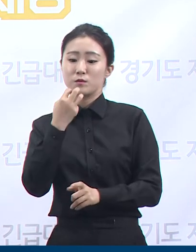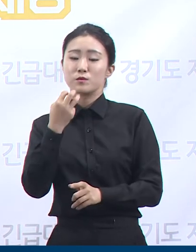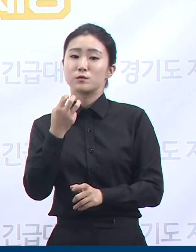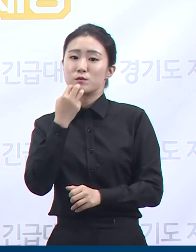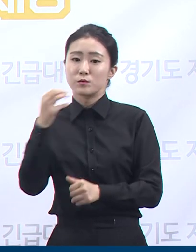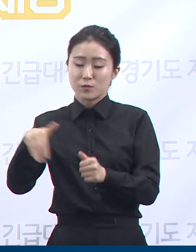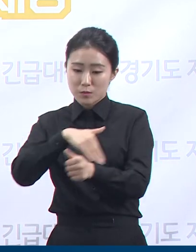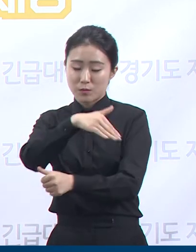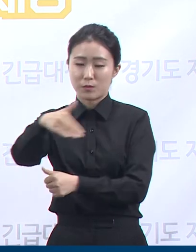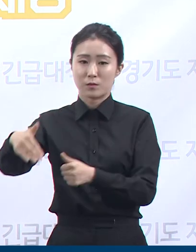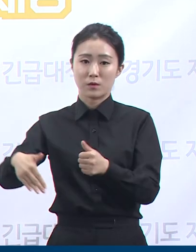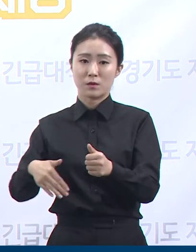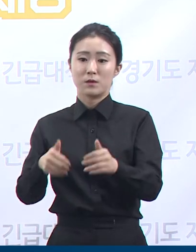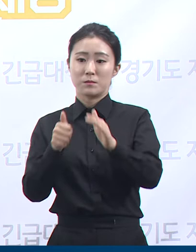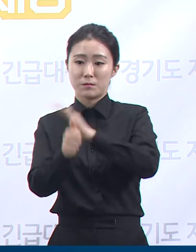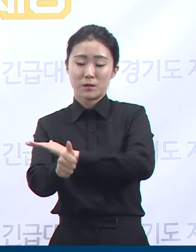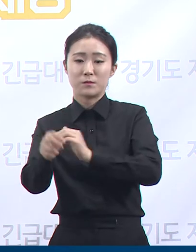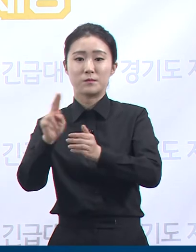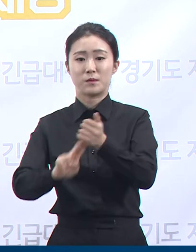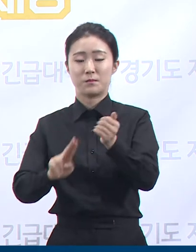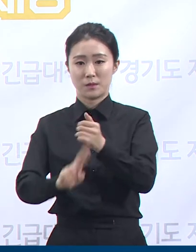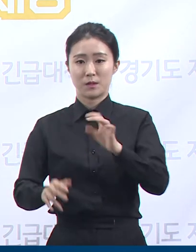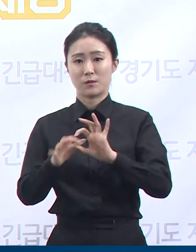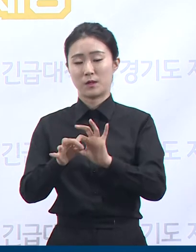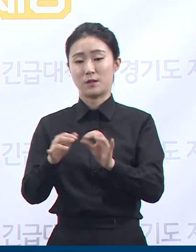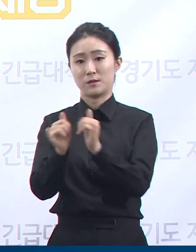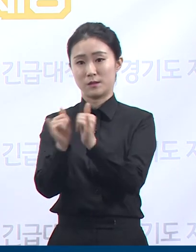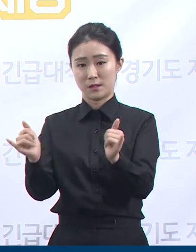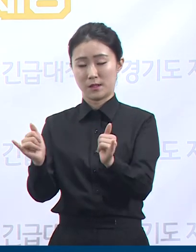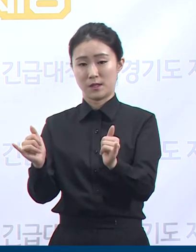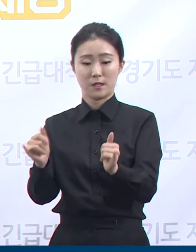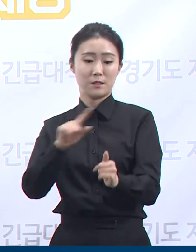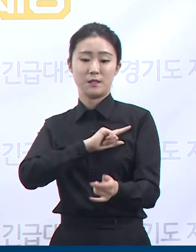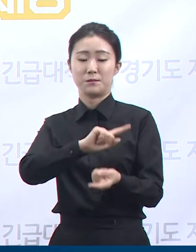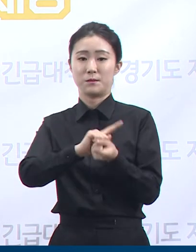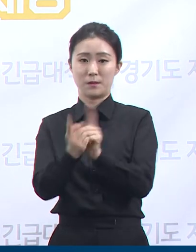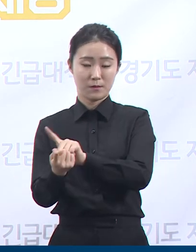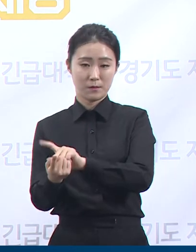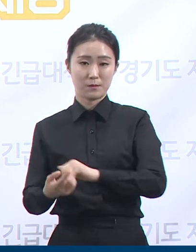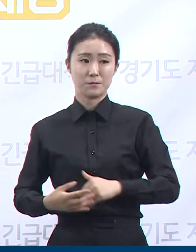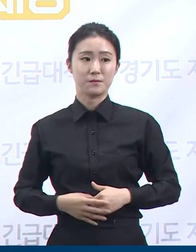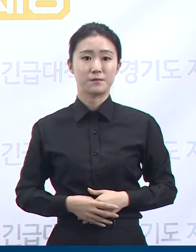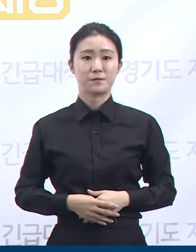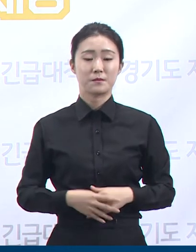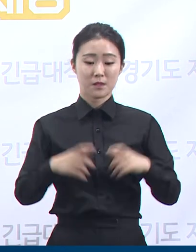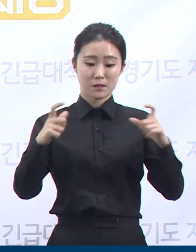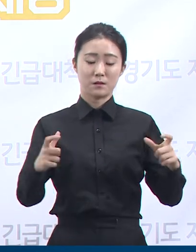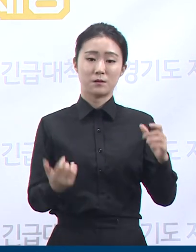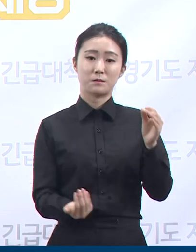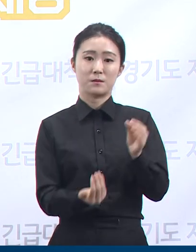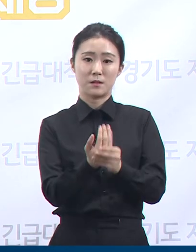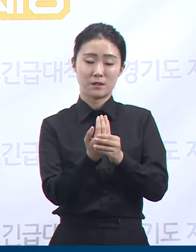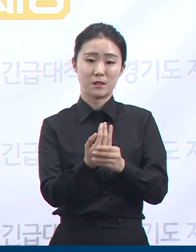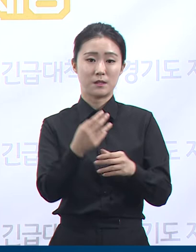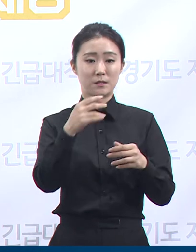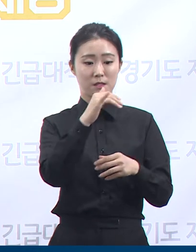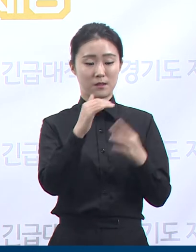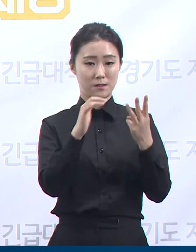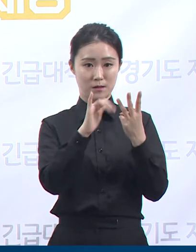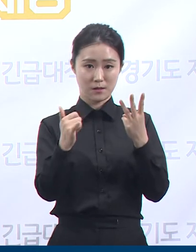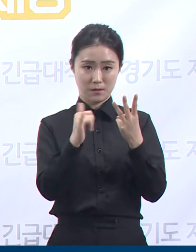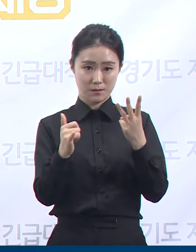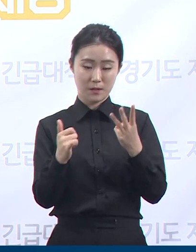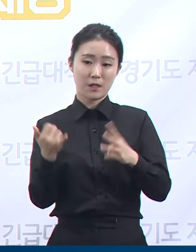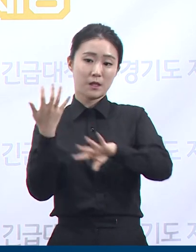방문판매 관련 1명, 의정부 아파트 관련 1명, 지역사회 발생 3명, 해외 유입 7명입니다.